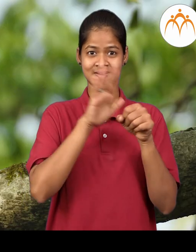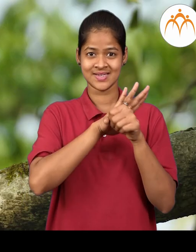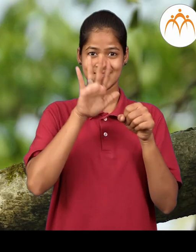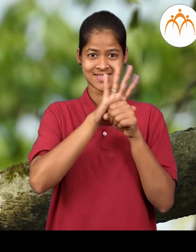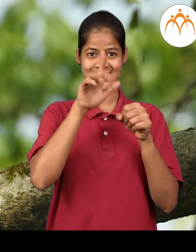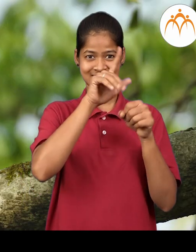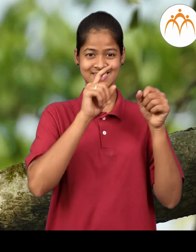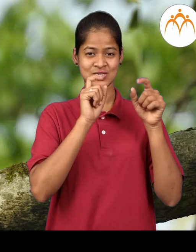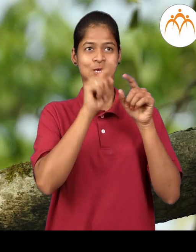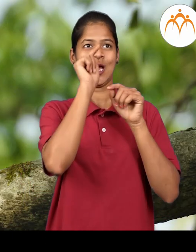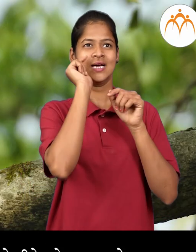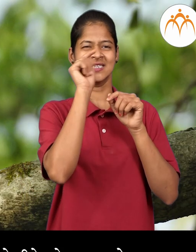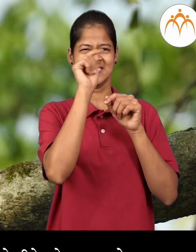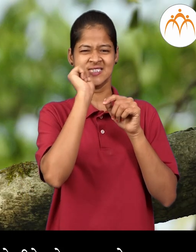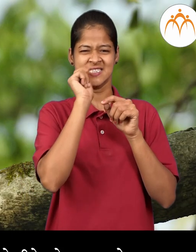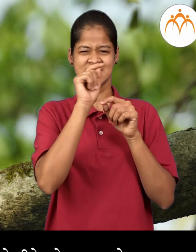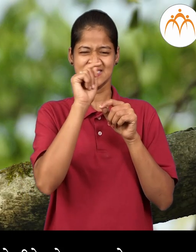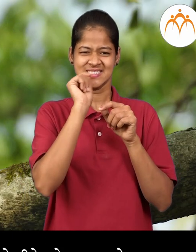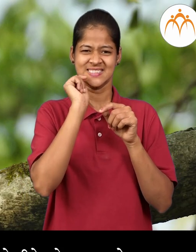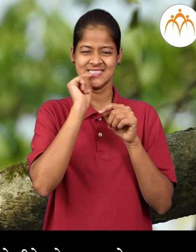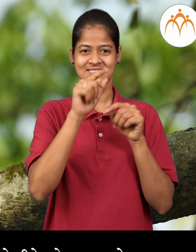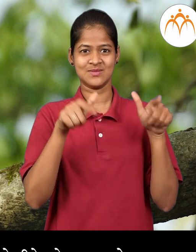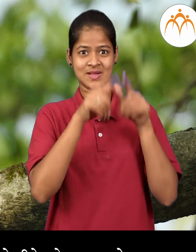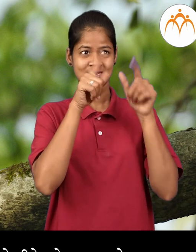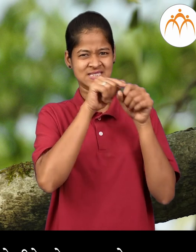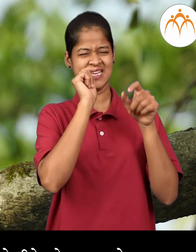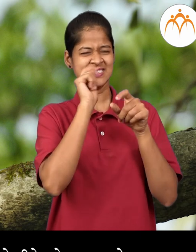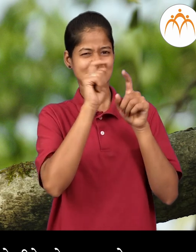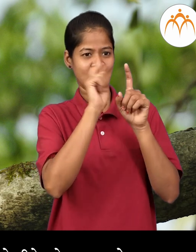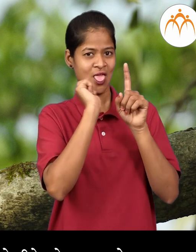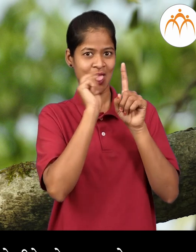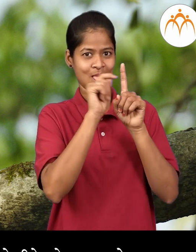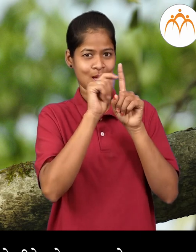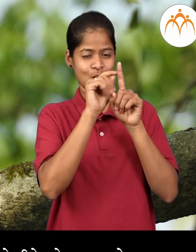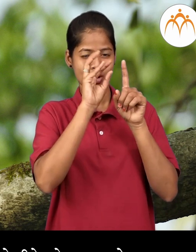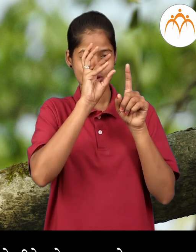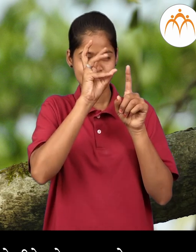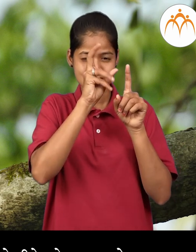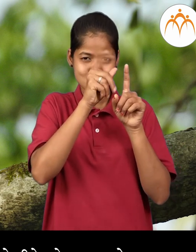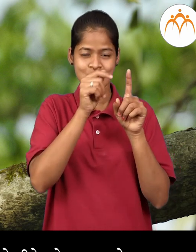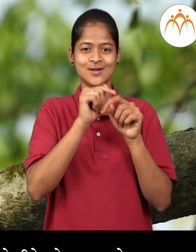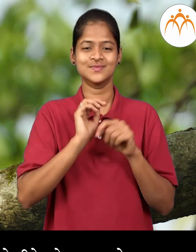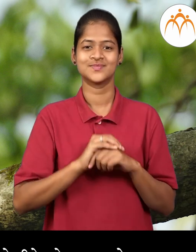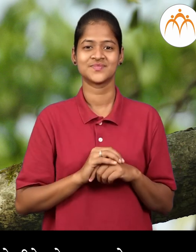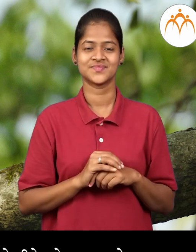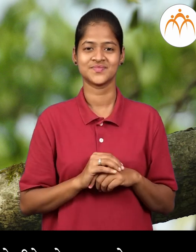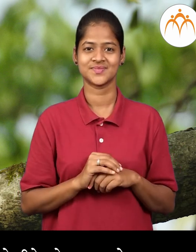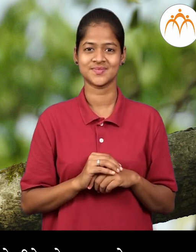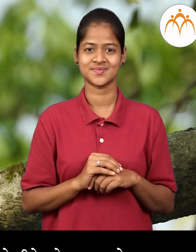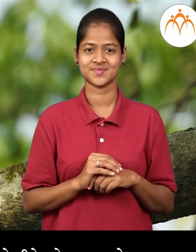सुथार सुथार पक्षी जाडाचा खोडाला चोचीने